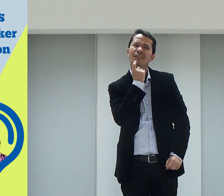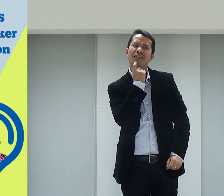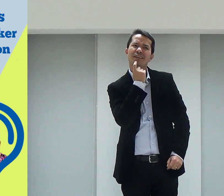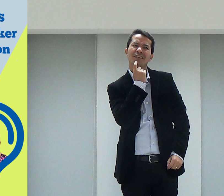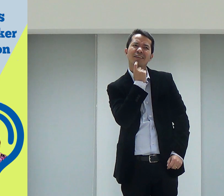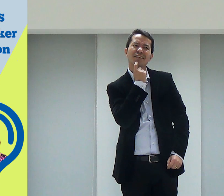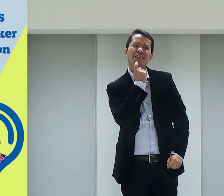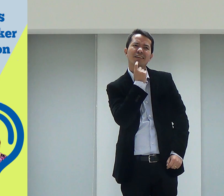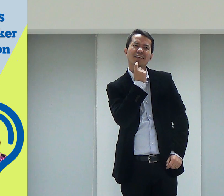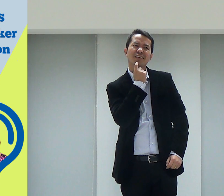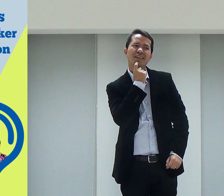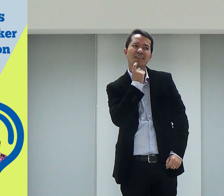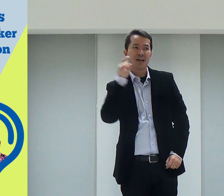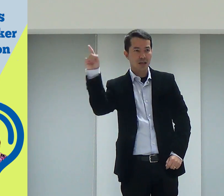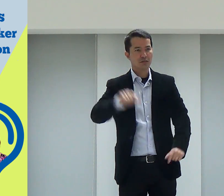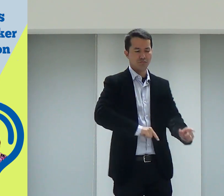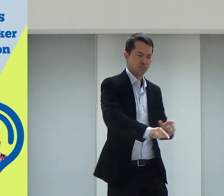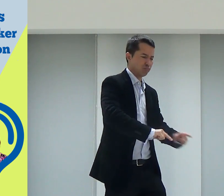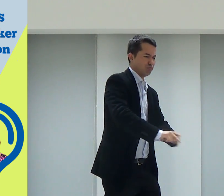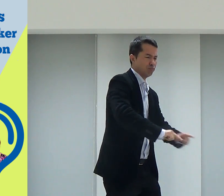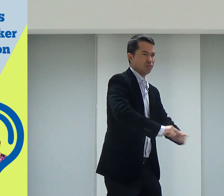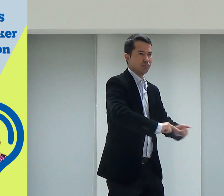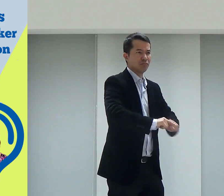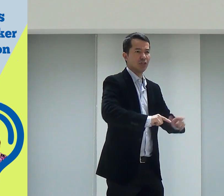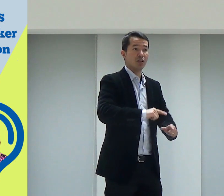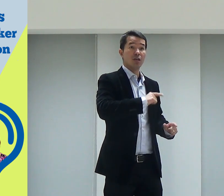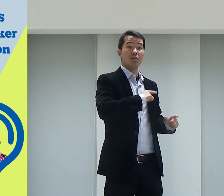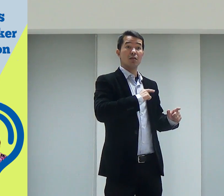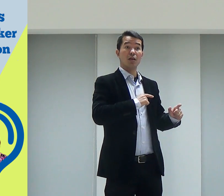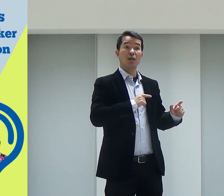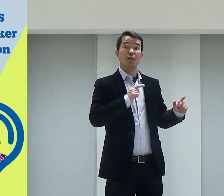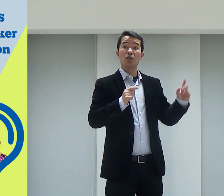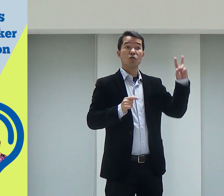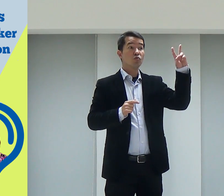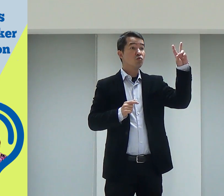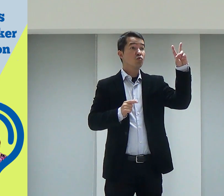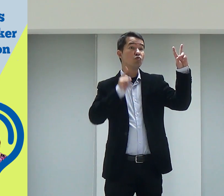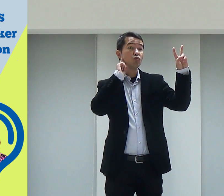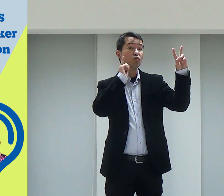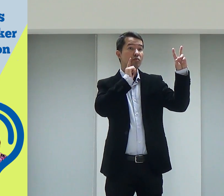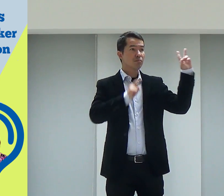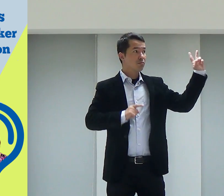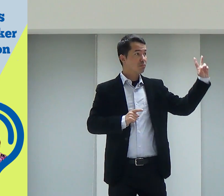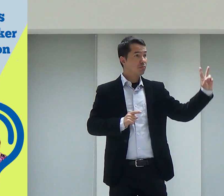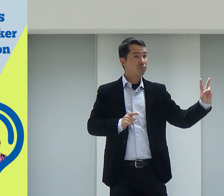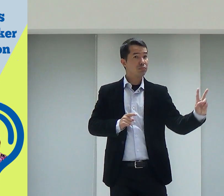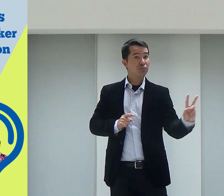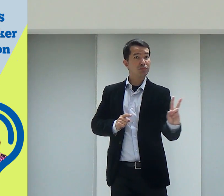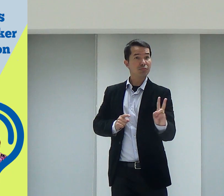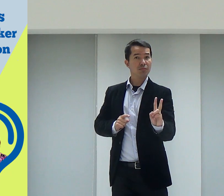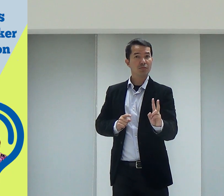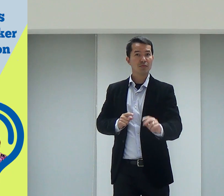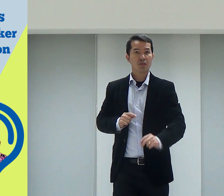igreja lá em Campinas e ela tava lá trabalhando, né? E daí vieram duas pessoas surdas.